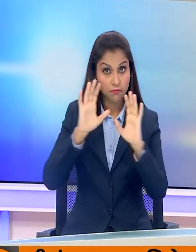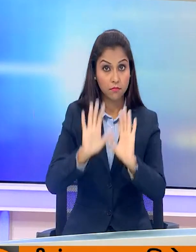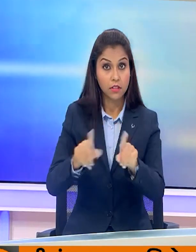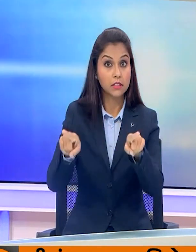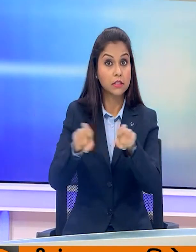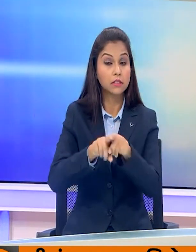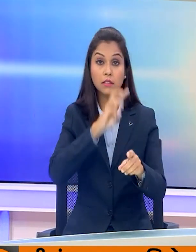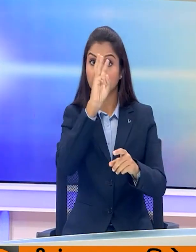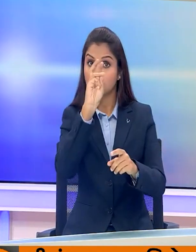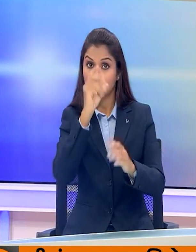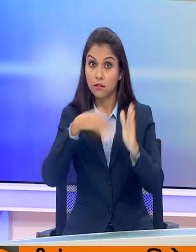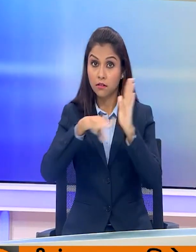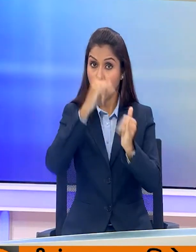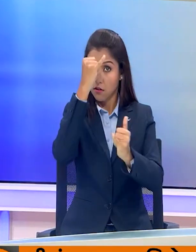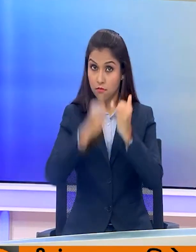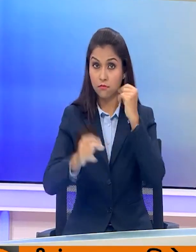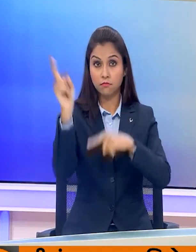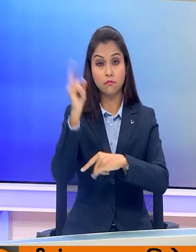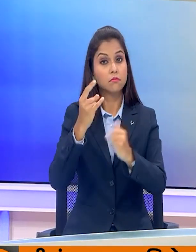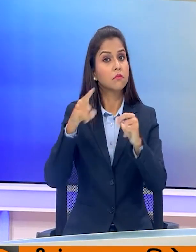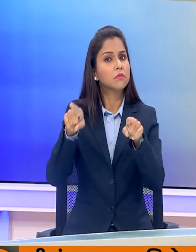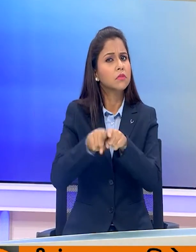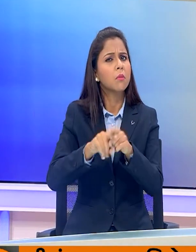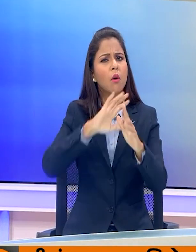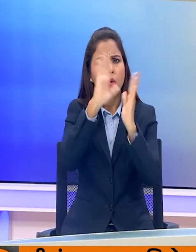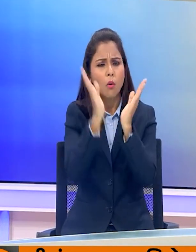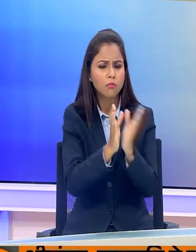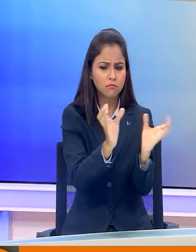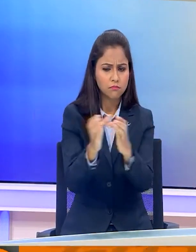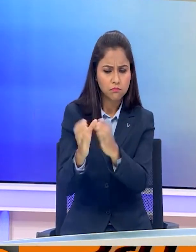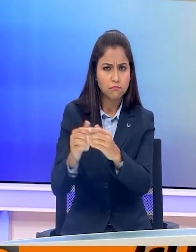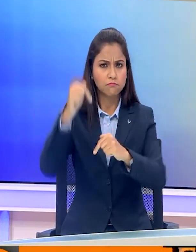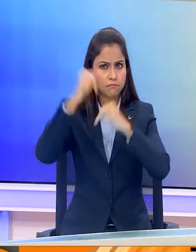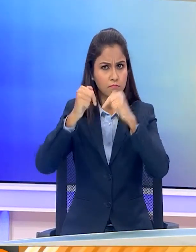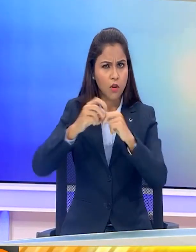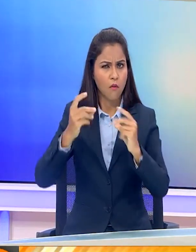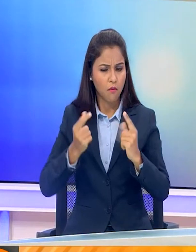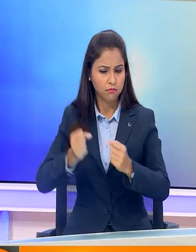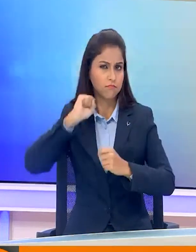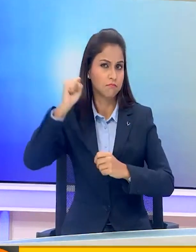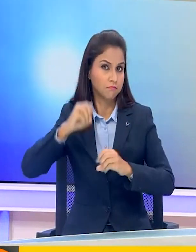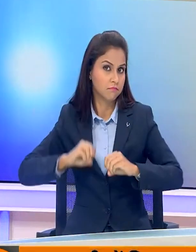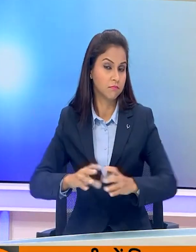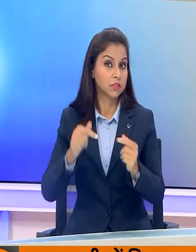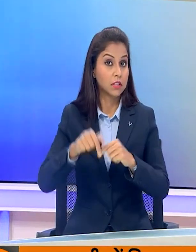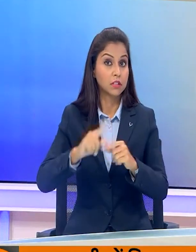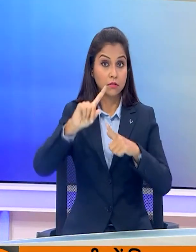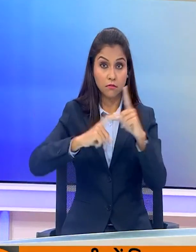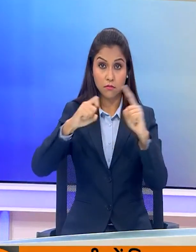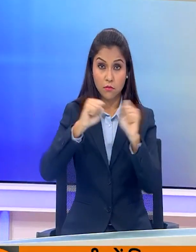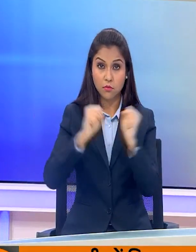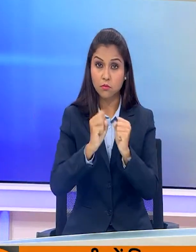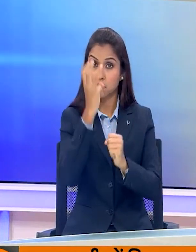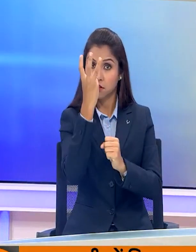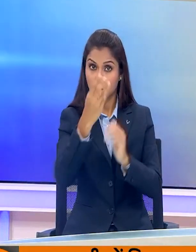वहीं तीसरे और अंतिम चरण के चनाओ के लिए सभी पार्टियों ने अपना चनाओ प्रचार तेज कर दिया है जमू कश्मीर में